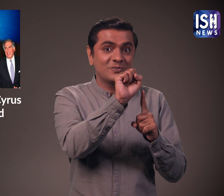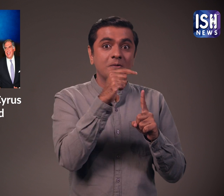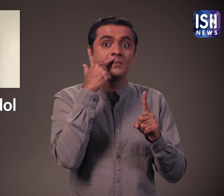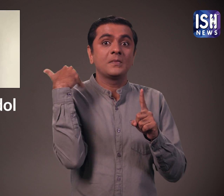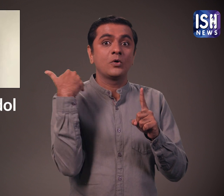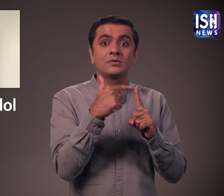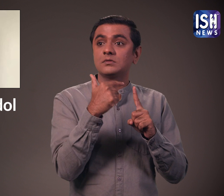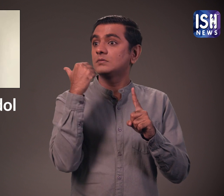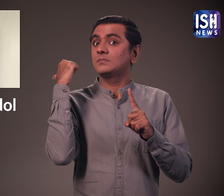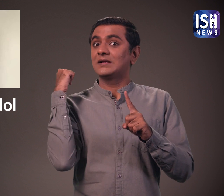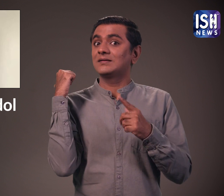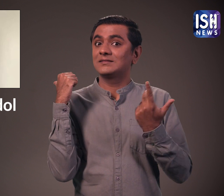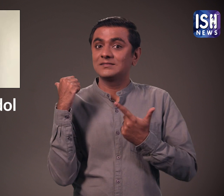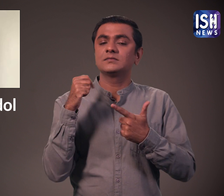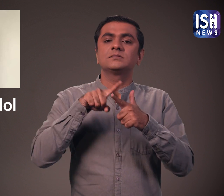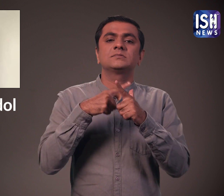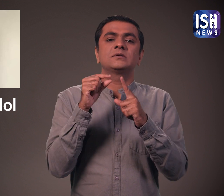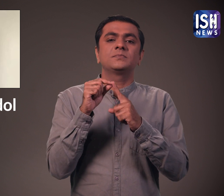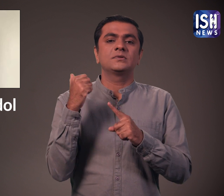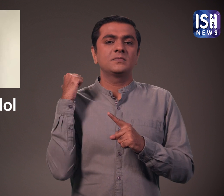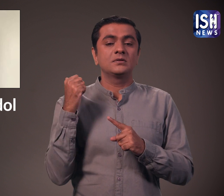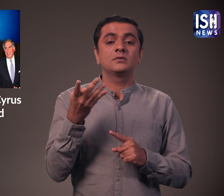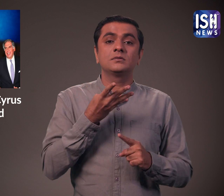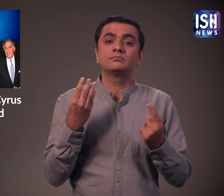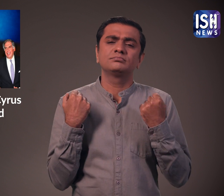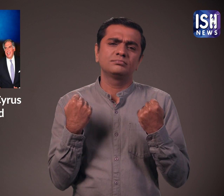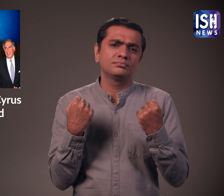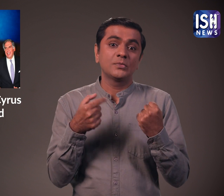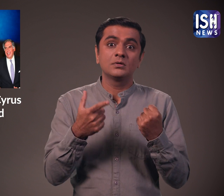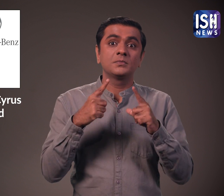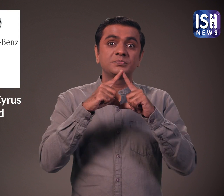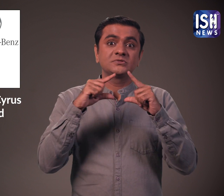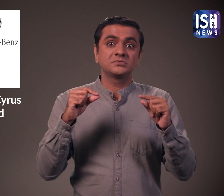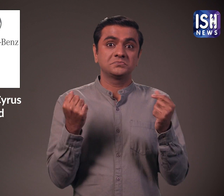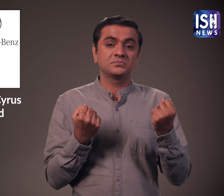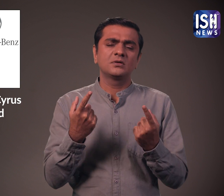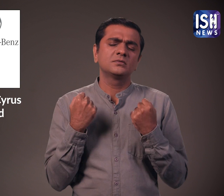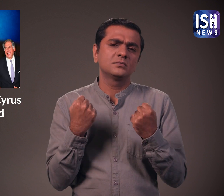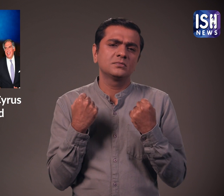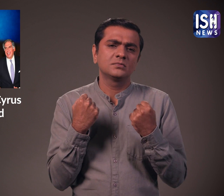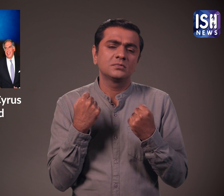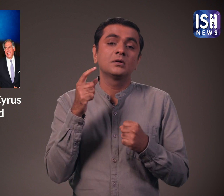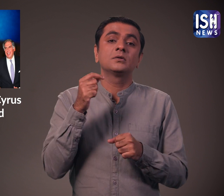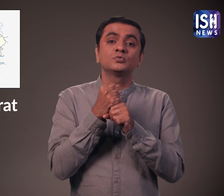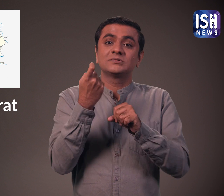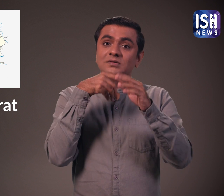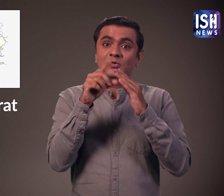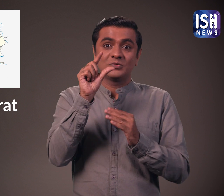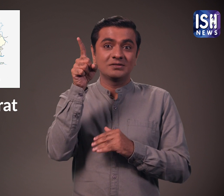देरियस के भाई है पीछे बैठे थे। ये चारो मर्सिडीस कार से उडवाडा से